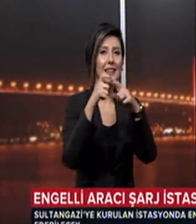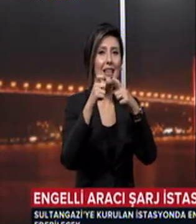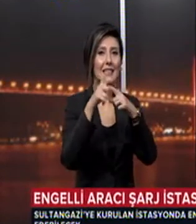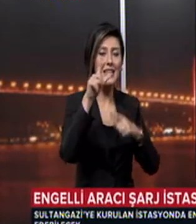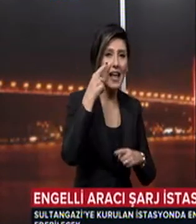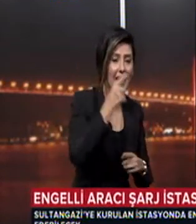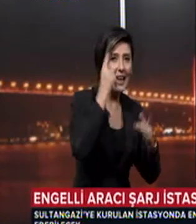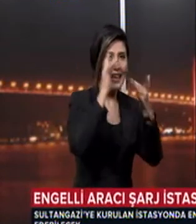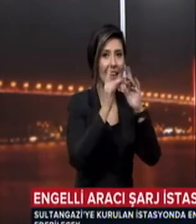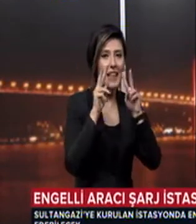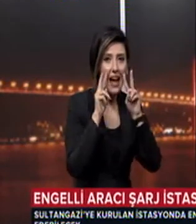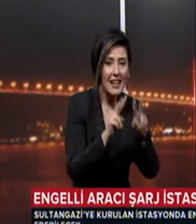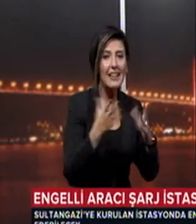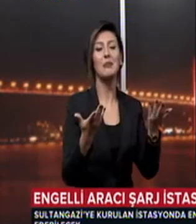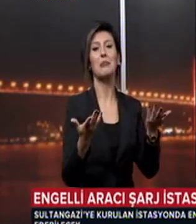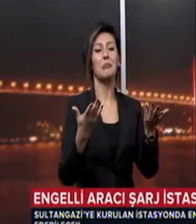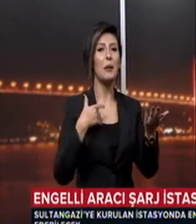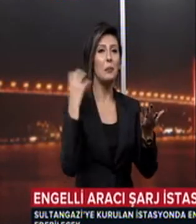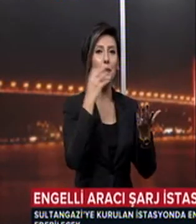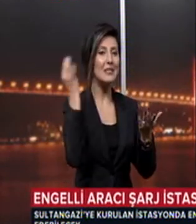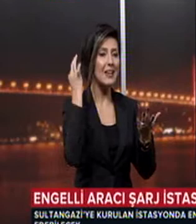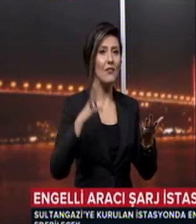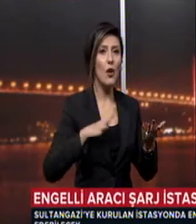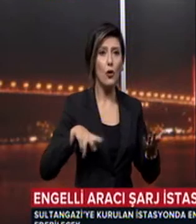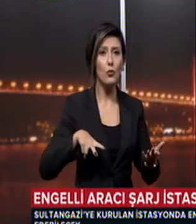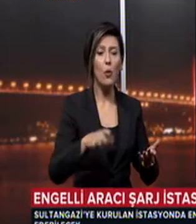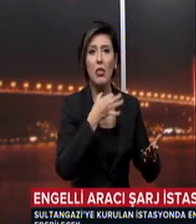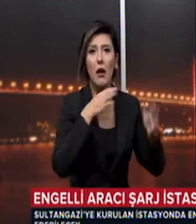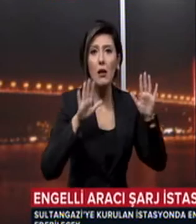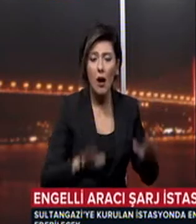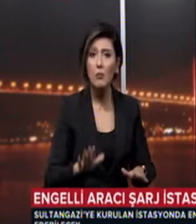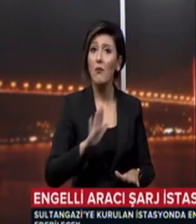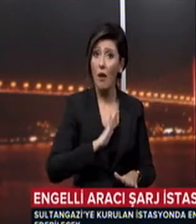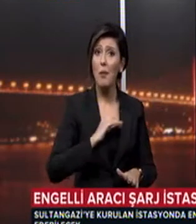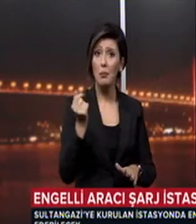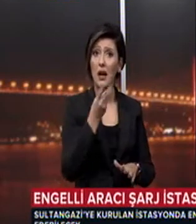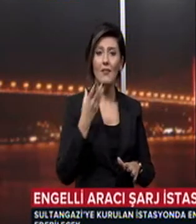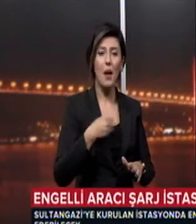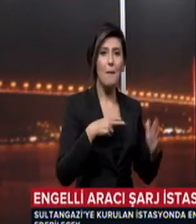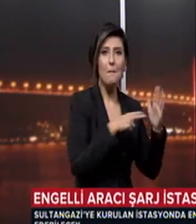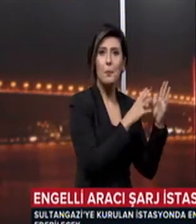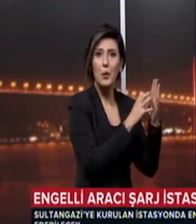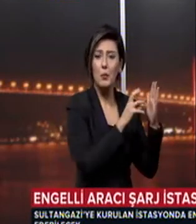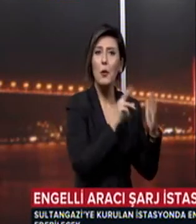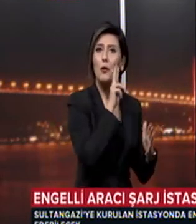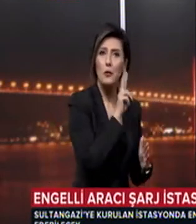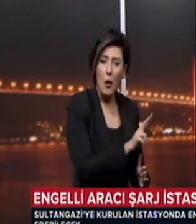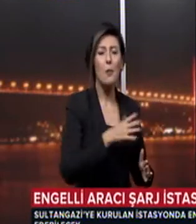internete bağlanabilecek Birkaç defa yolda kalma durumu mu oldu? Buradaki bu olaylardan farkında olduğum için geldim Herhangi bir